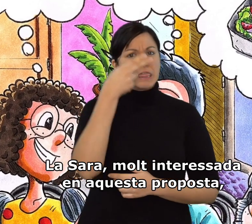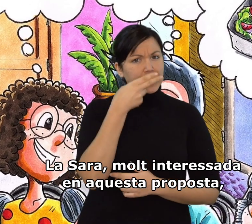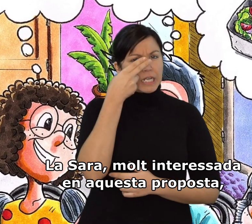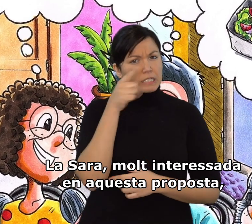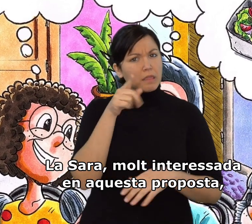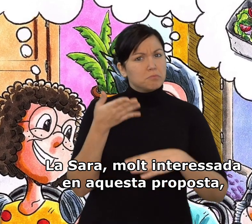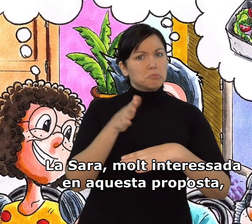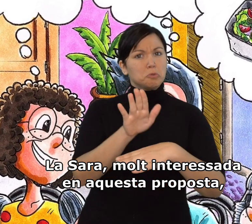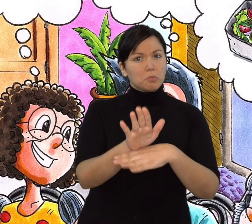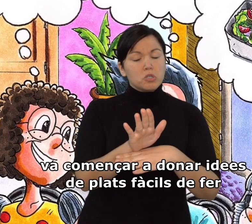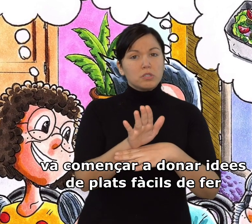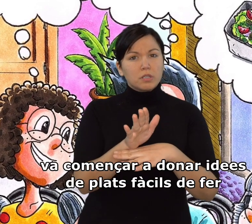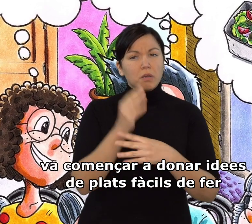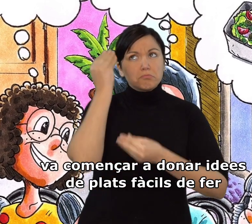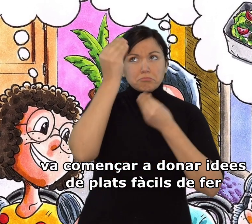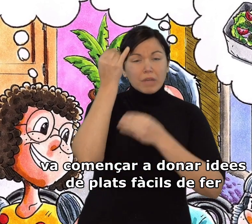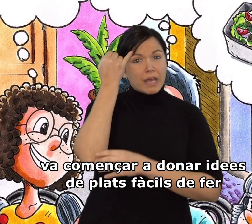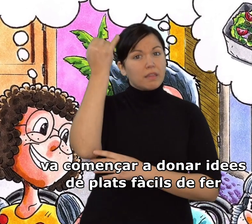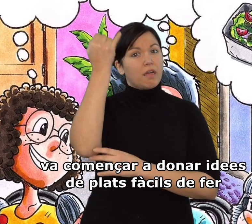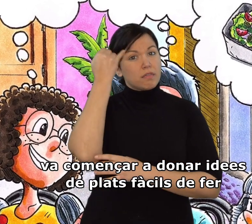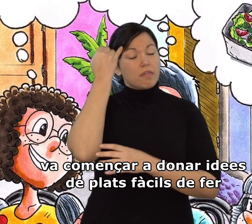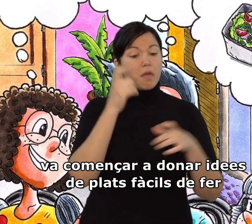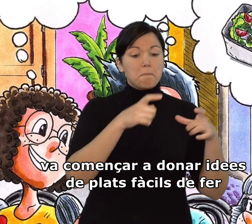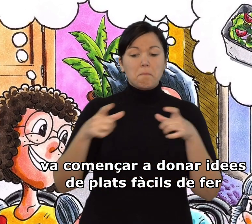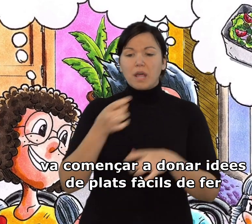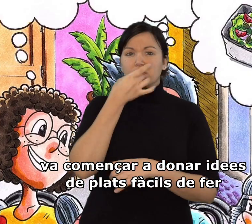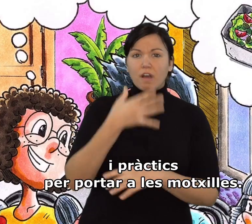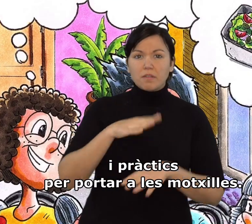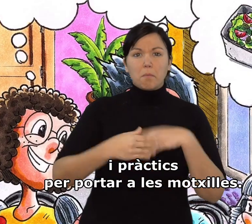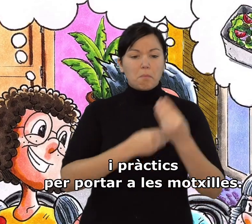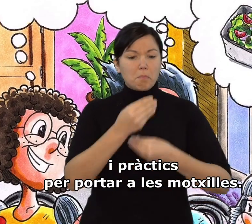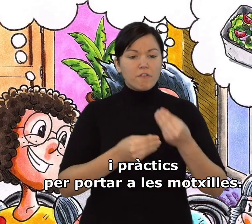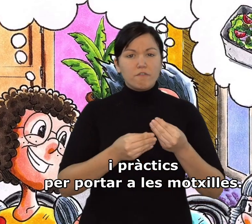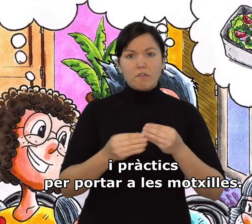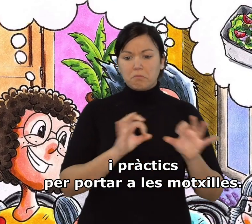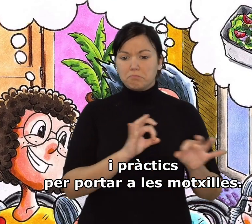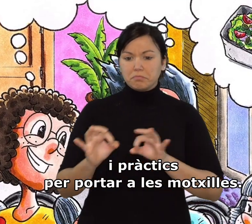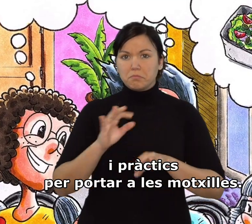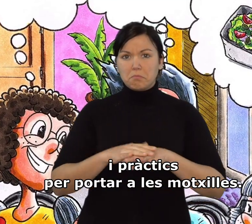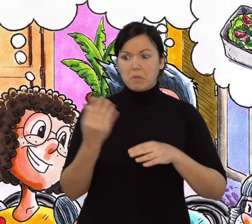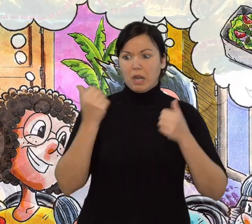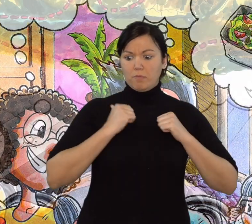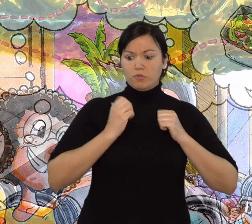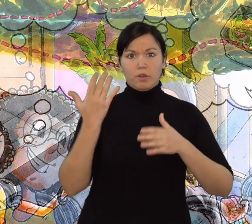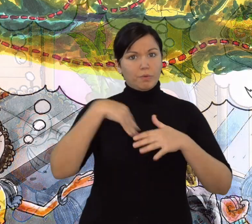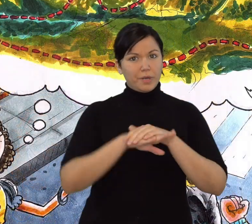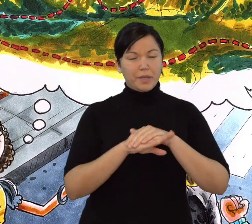molt interessada en aquesta proposta, va començar a donar idees de plats fàcils de fer i pràctics per portar a les motxilles.